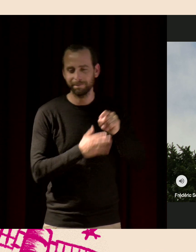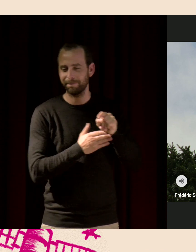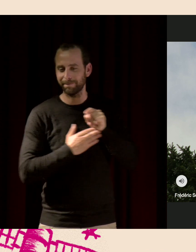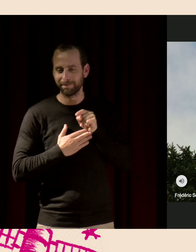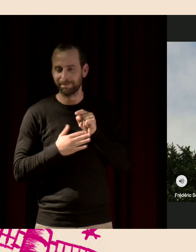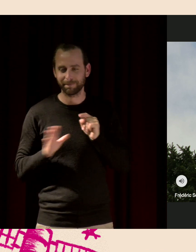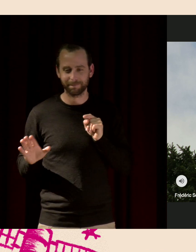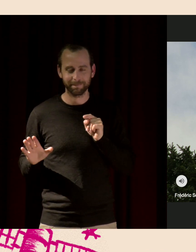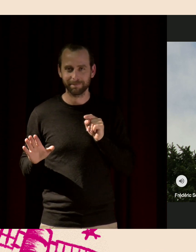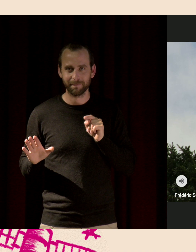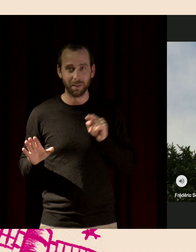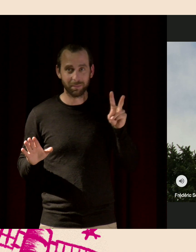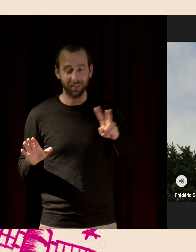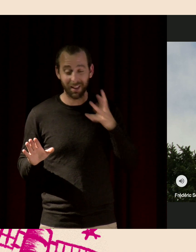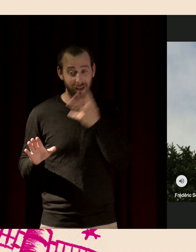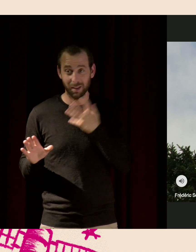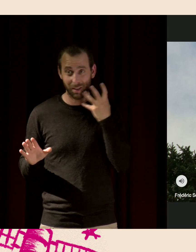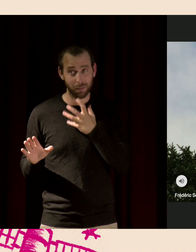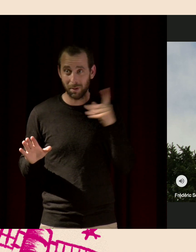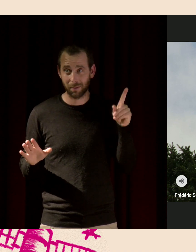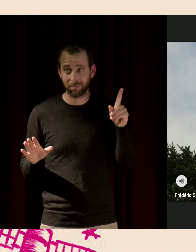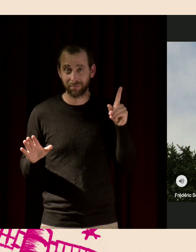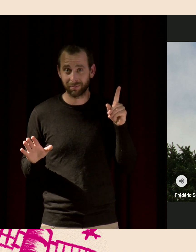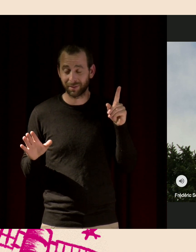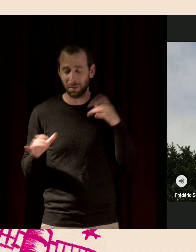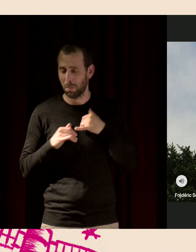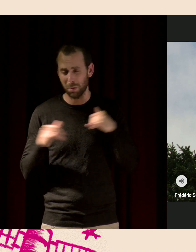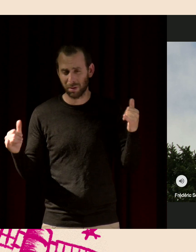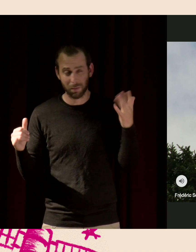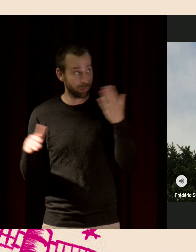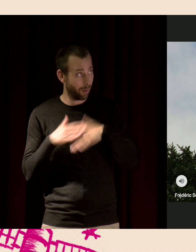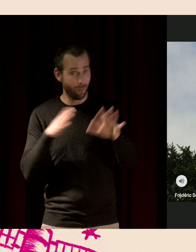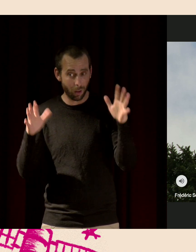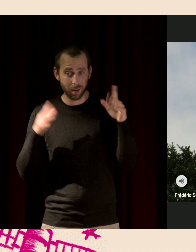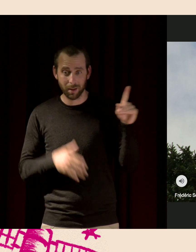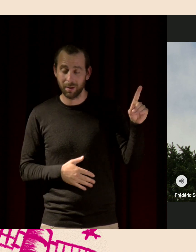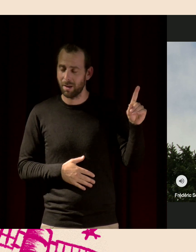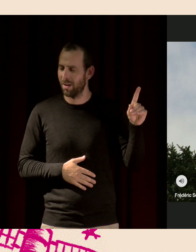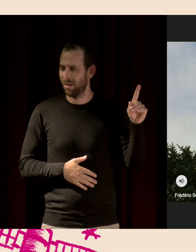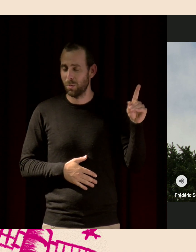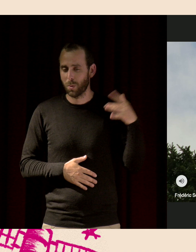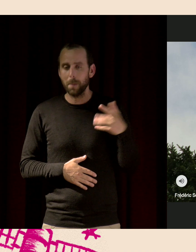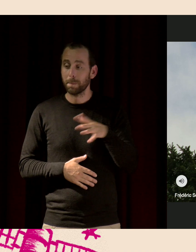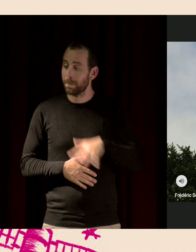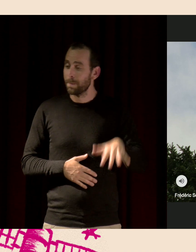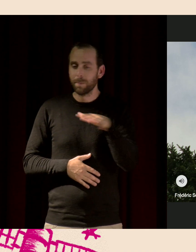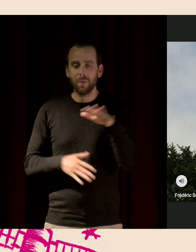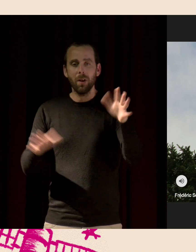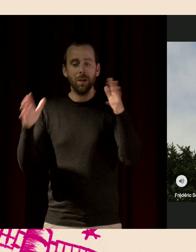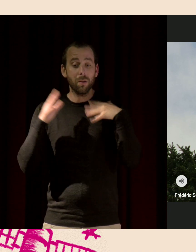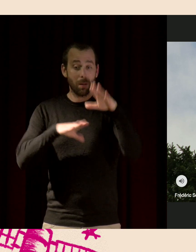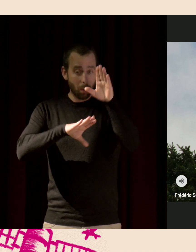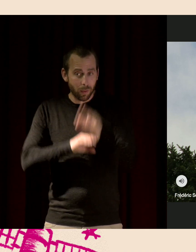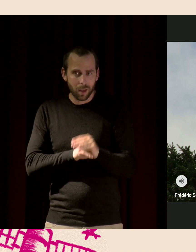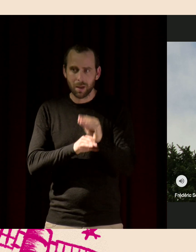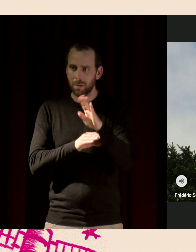Mais en fait, c'est une horreur. C'est vraiment extrêmement puissant dans la forêt. Dans cette forêt qui est hyper protégée, est hyper riche en biodiversité.